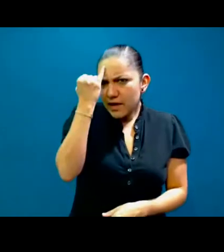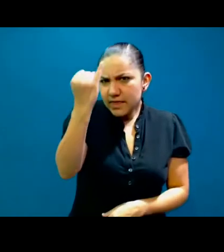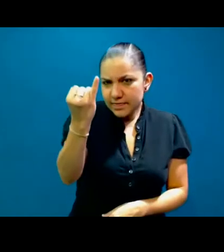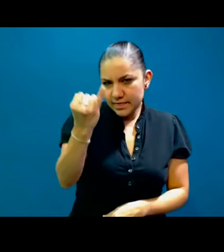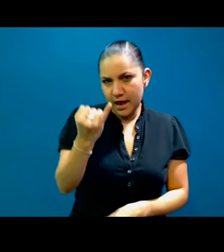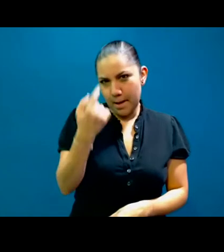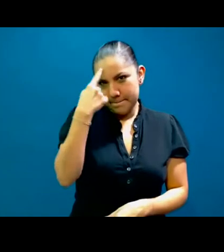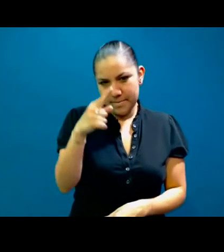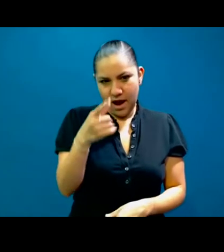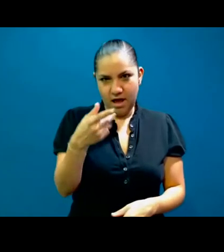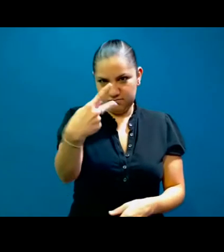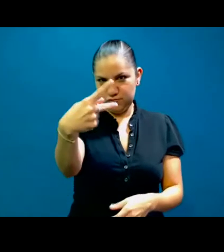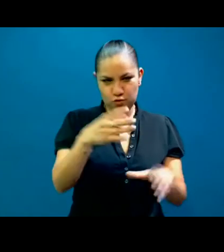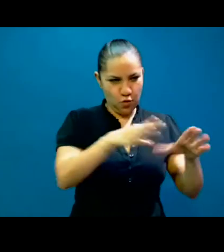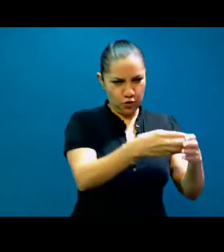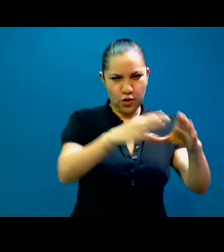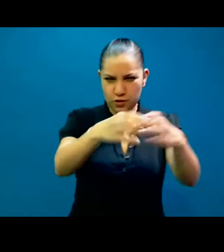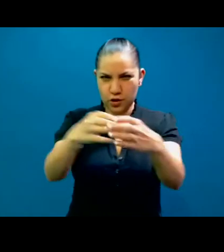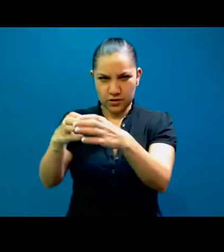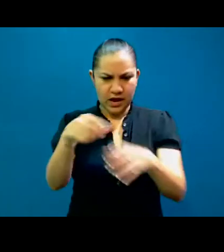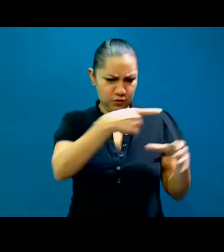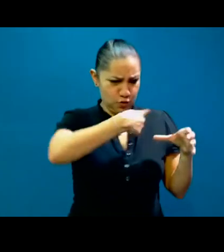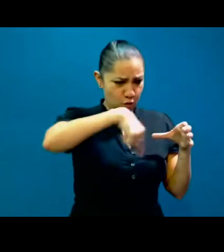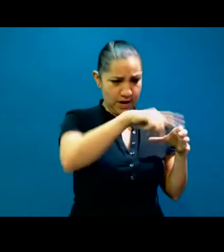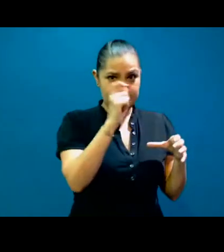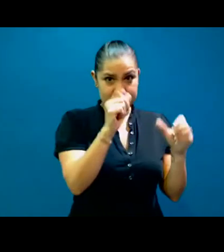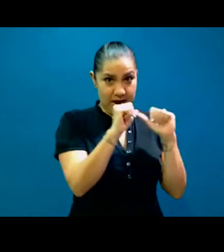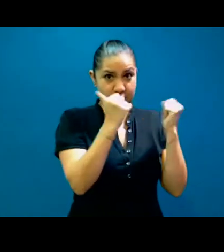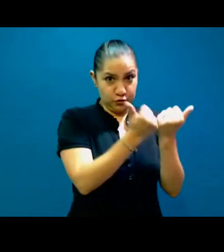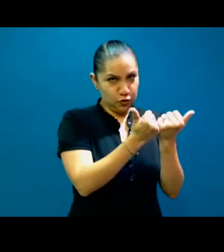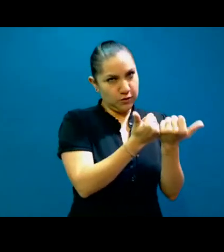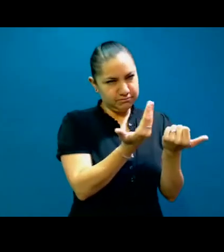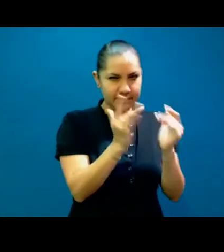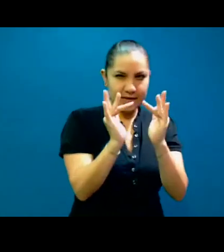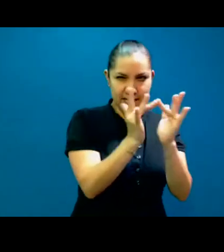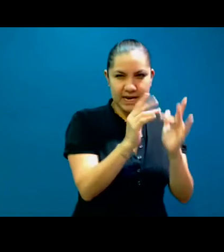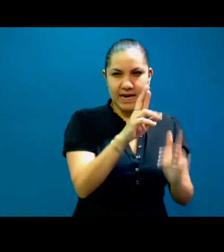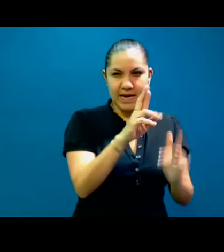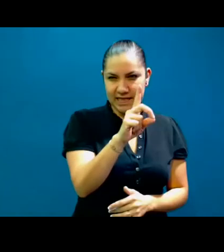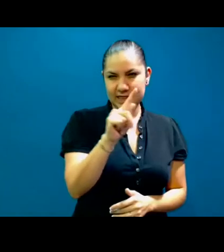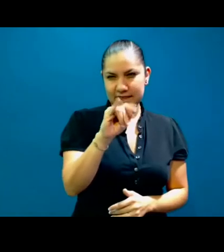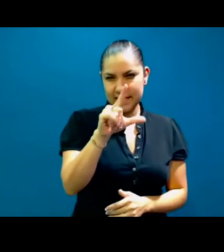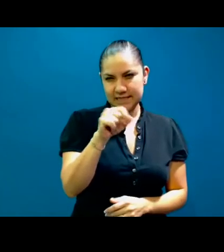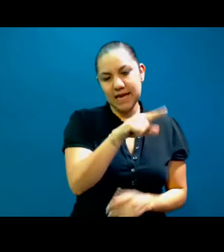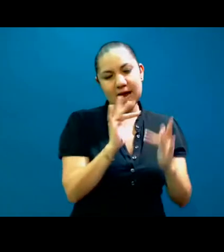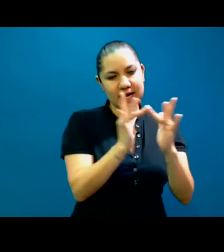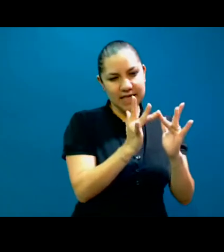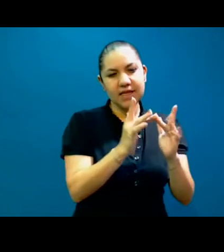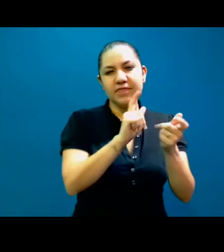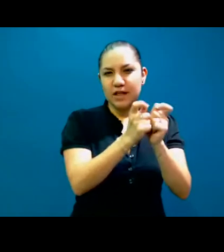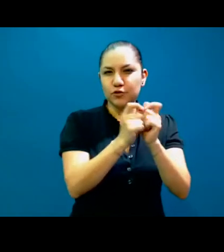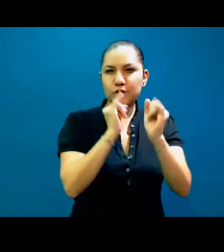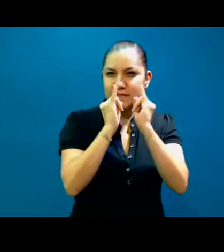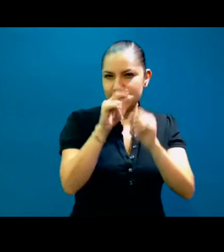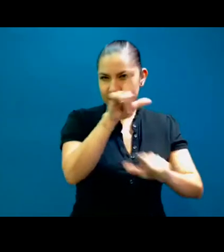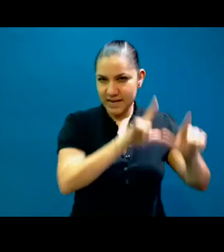nuestra forma de organizarnos, porque el nombre de su asociación es la Reptiles, que es Traductores e Intérpretes de Lengua de Señas. Y el objetivo